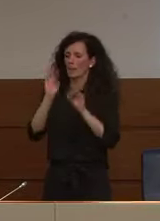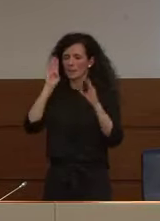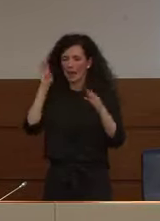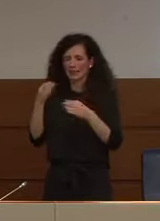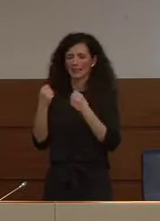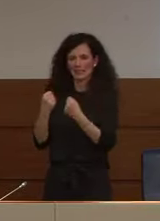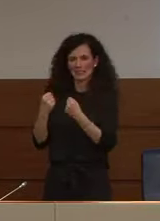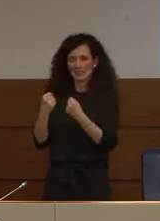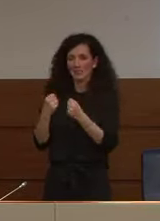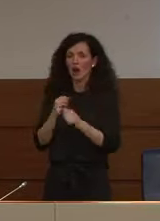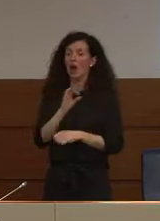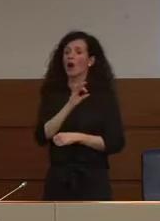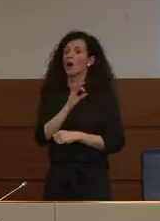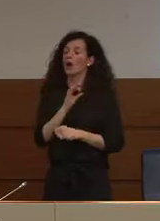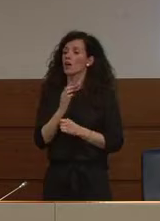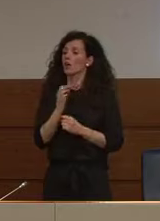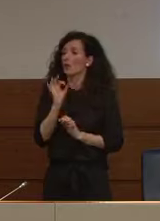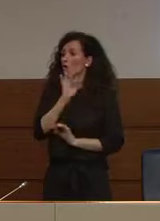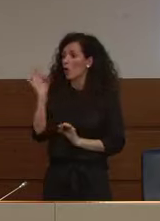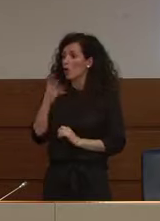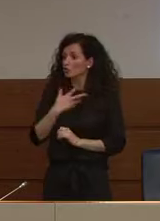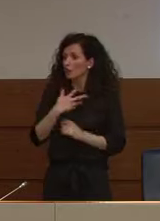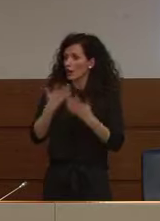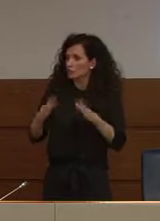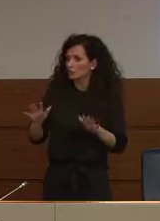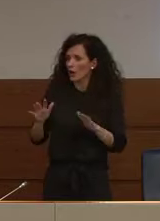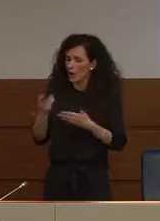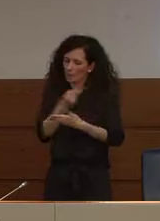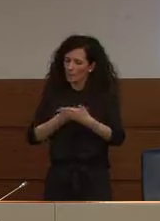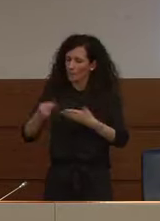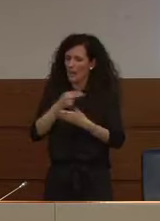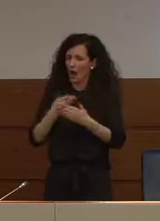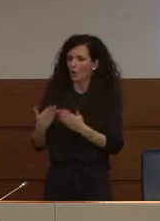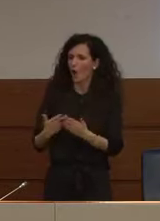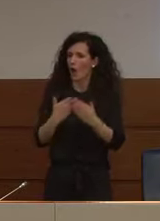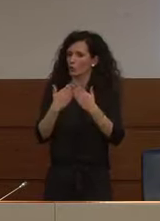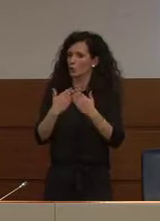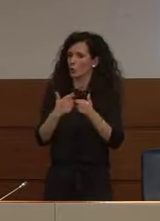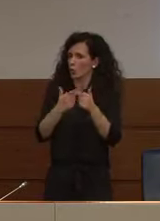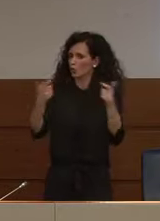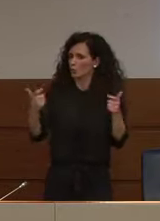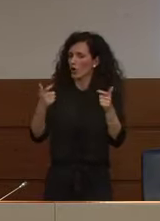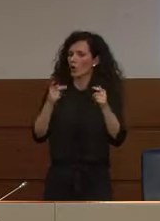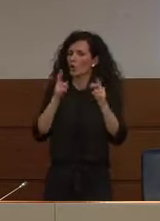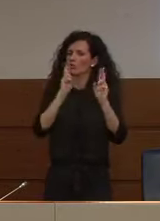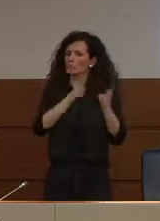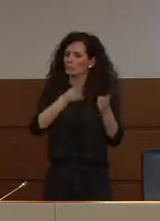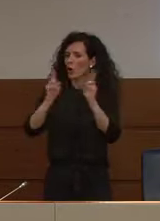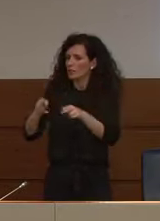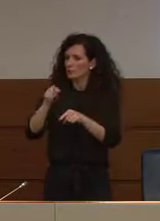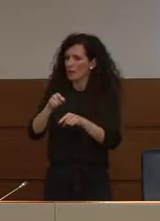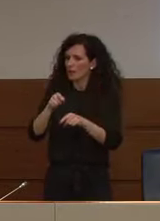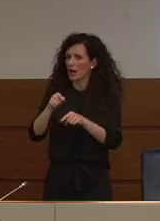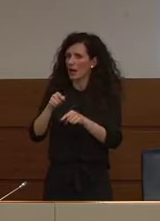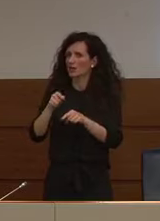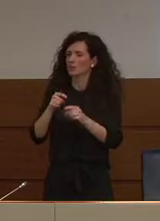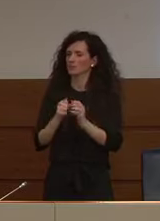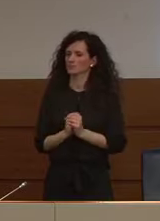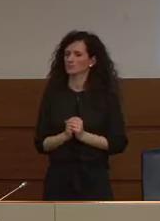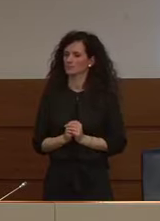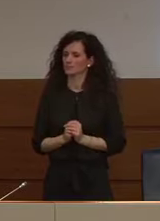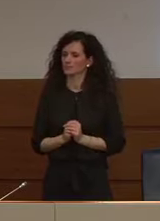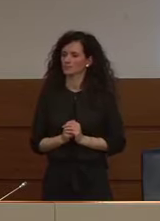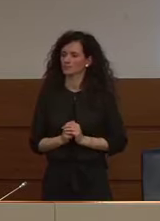oppure in generale esiste già un concreto piano di potenziamento delle strutture ospedaliere innanzitutto a partire da quelle pubbliche